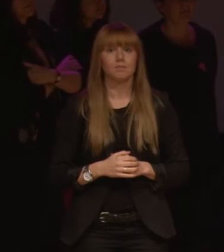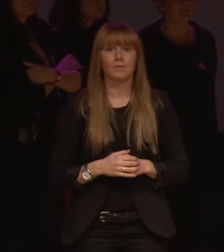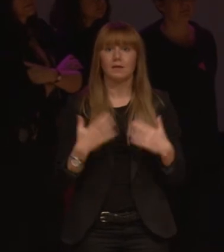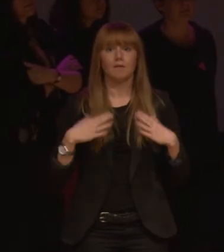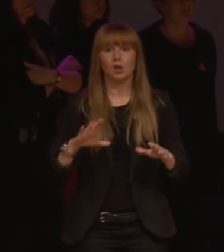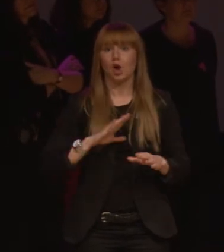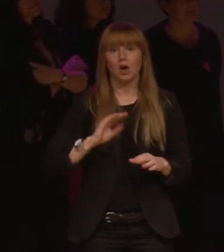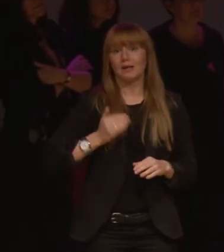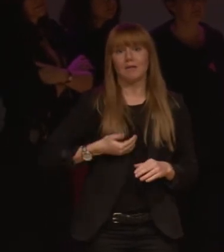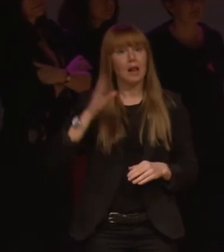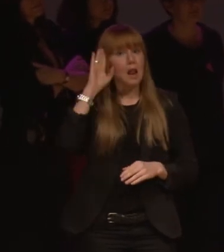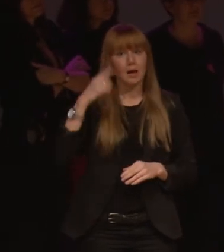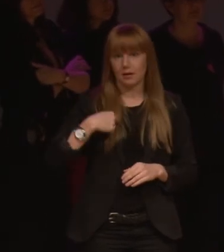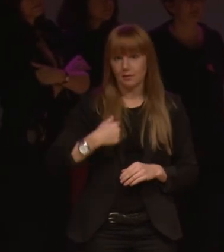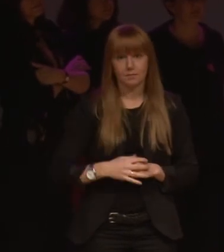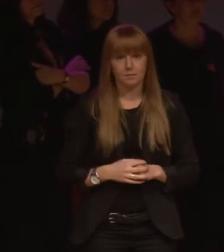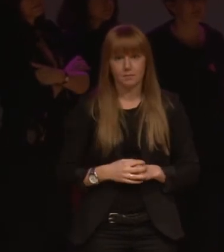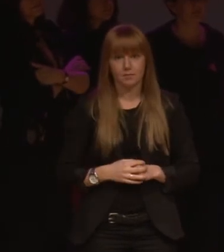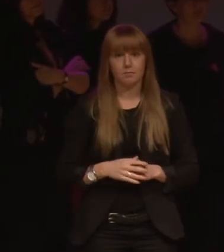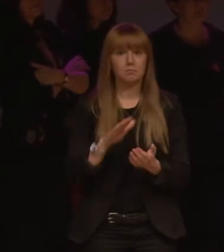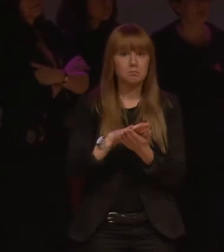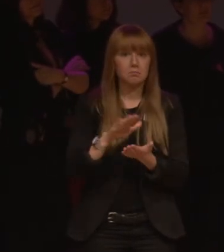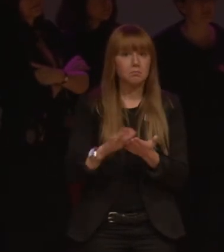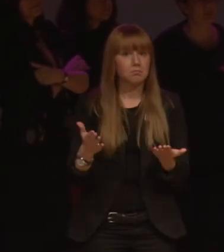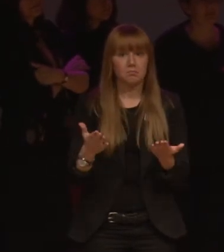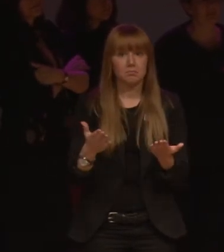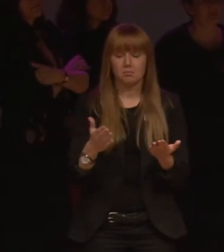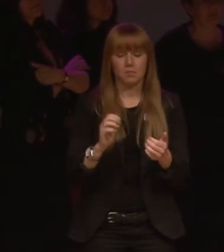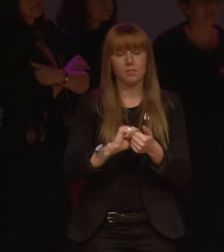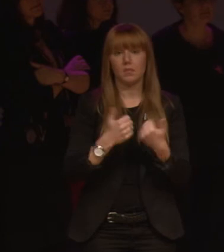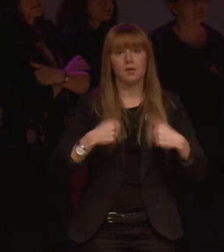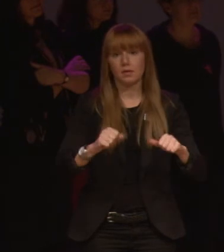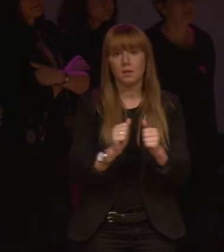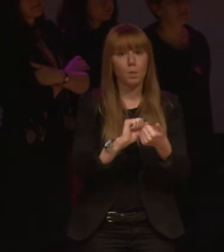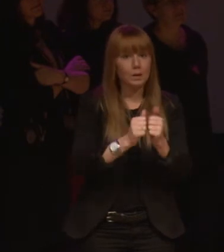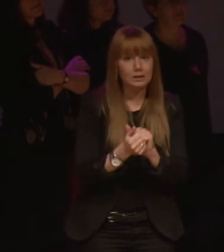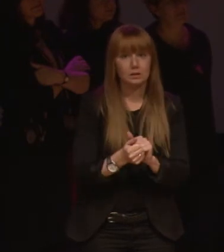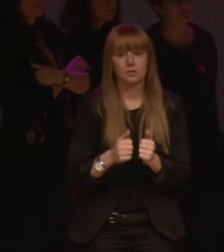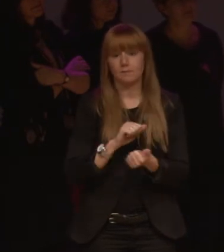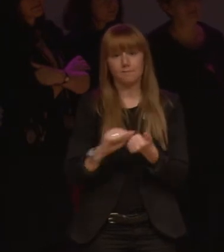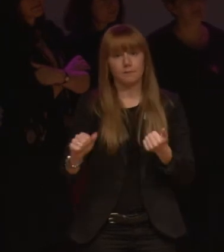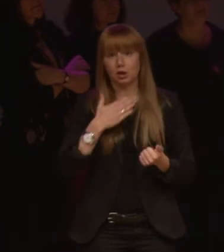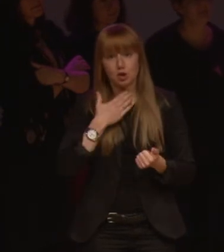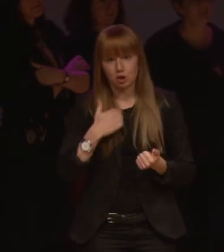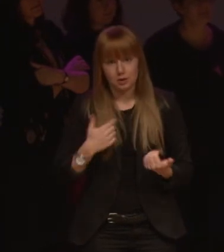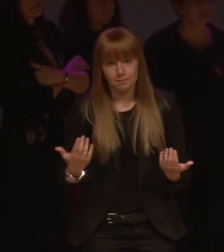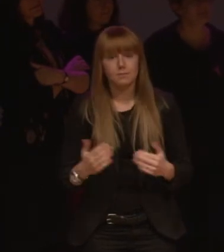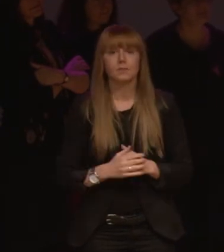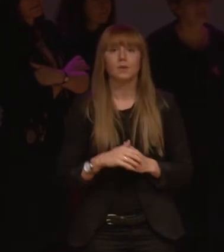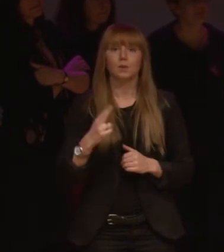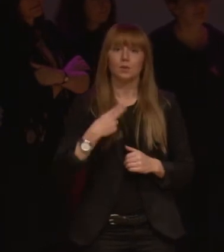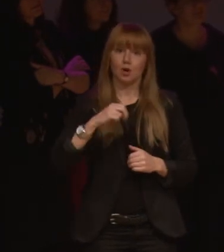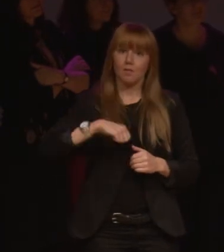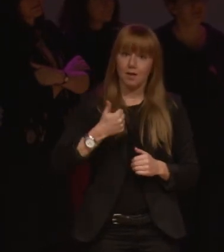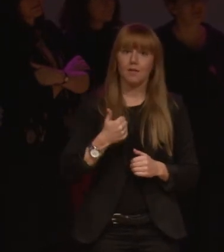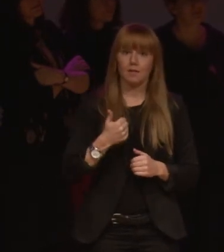en kvinnlig läkare. Jag fick inte lov att engagera mig politiskt och inte heller rösta. Nu är jag själv